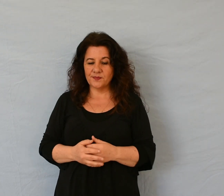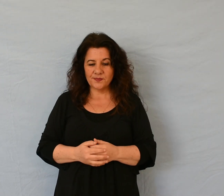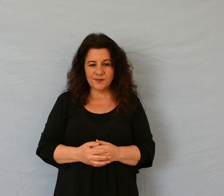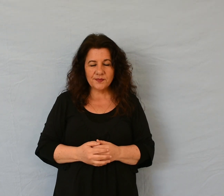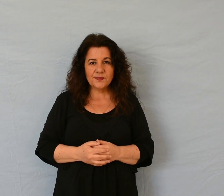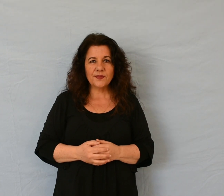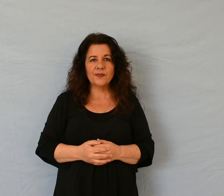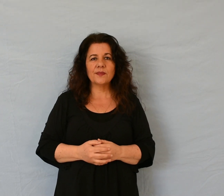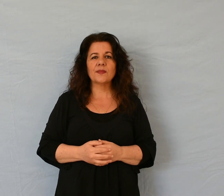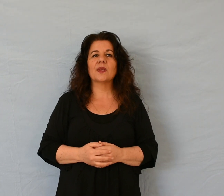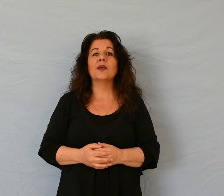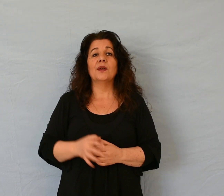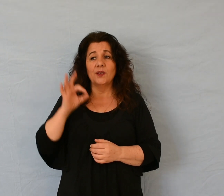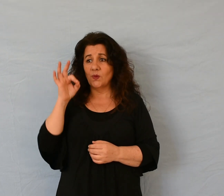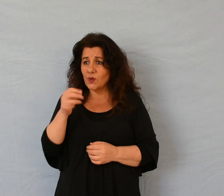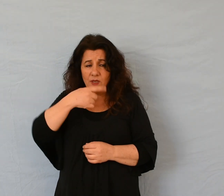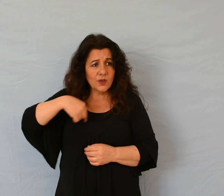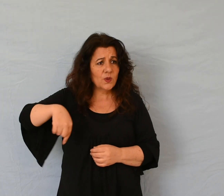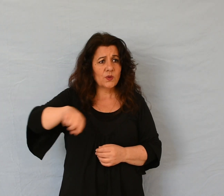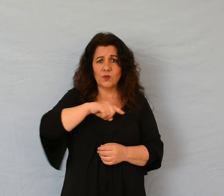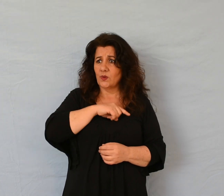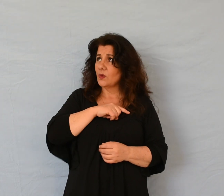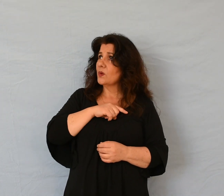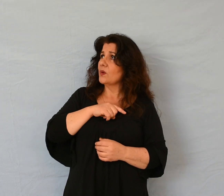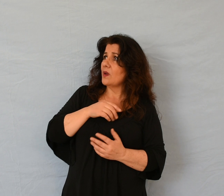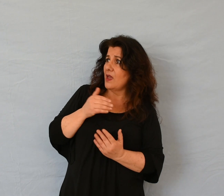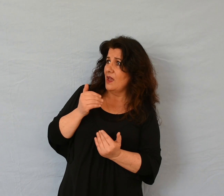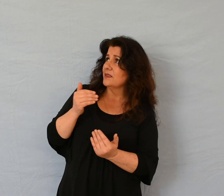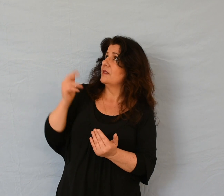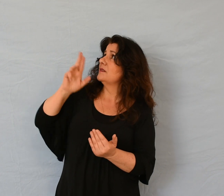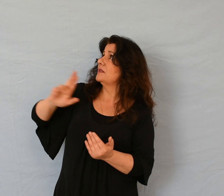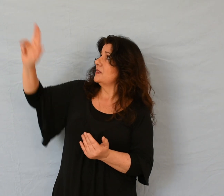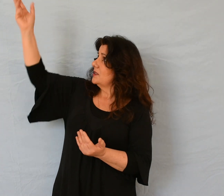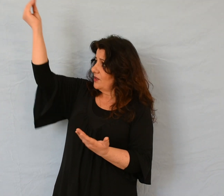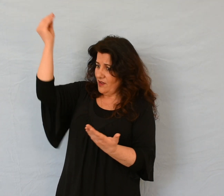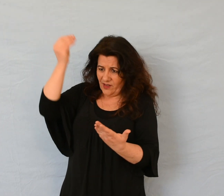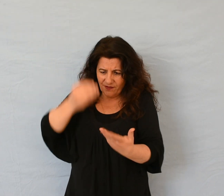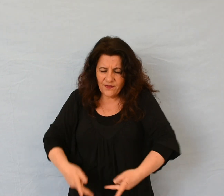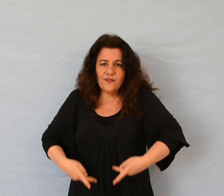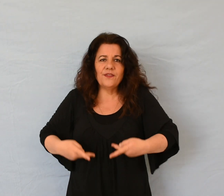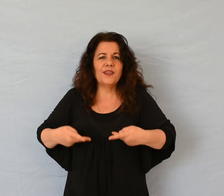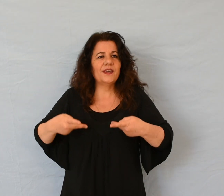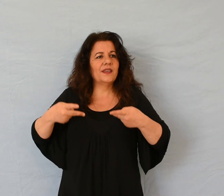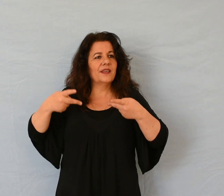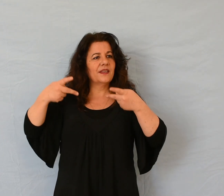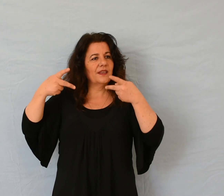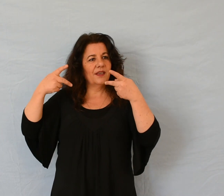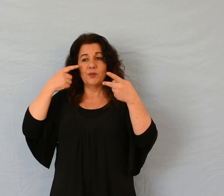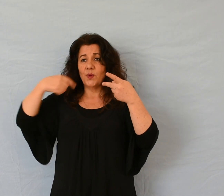Nous attendons notre vie du Seigneur. Il est pour nous un appui, un